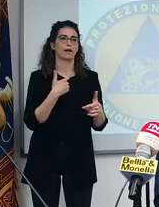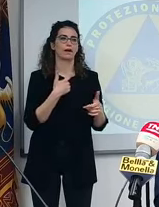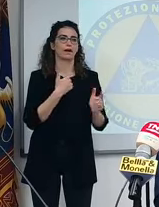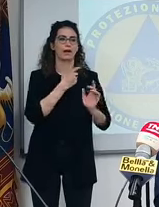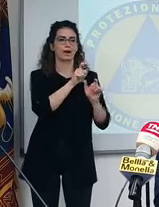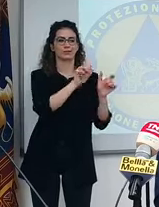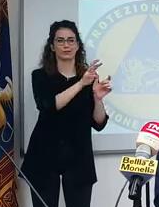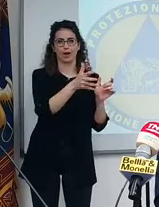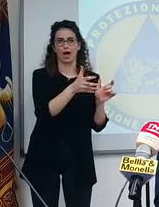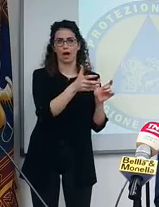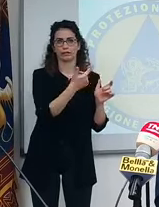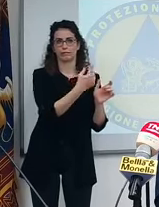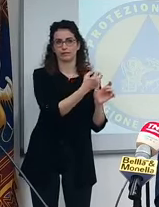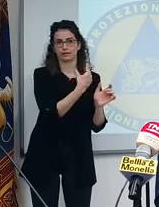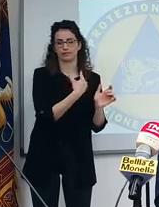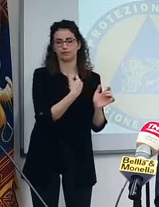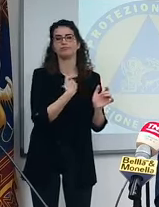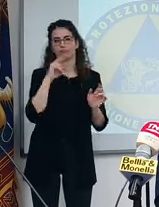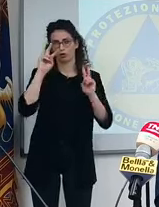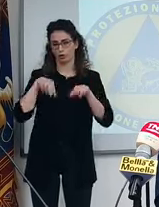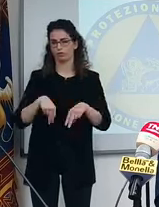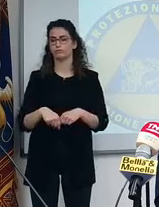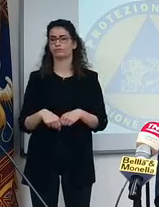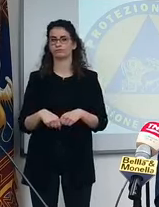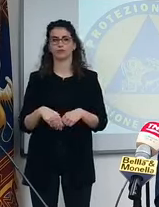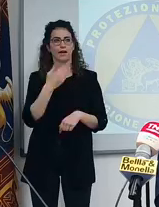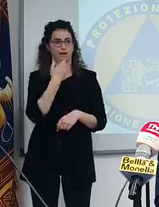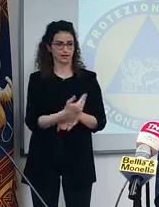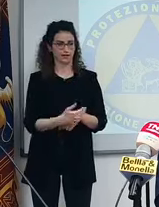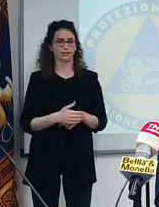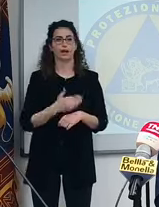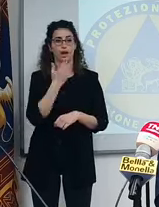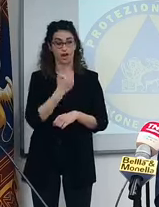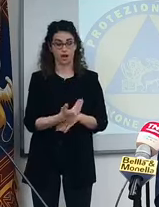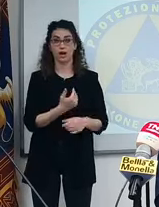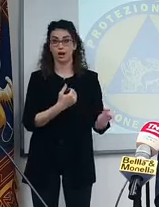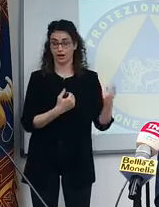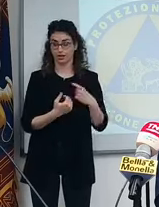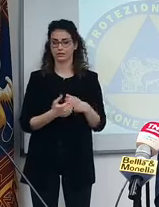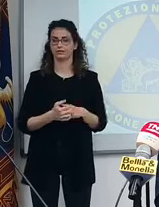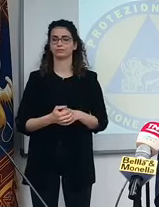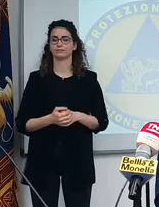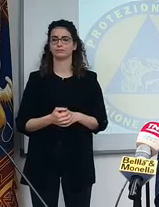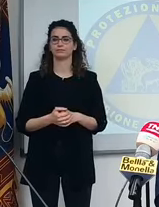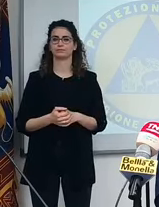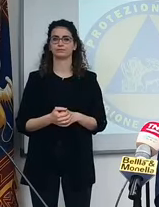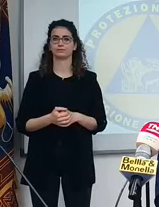da altre persone, magari. La verifichiamo. Grazie. Grazie per la segnalazione.